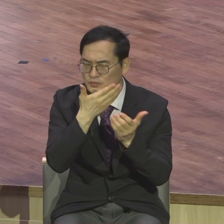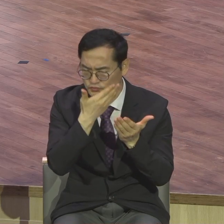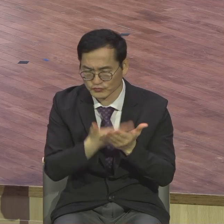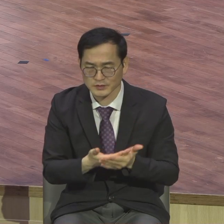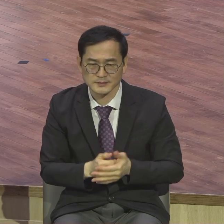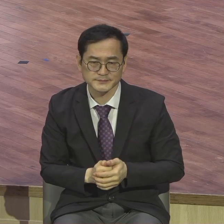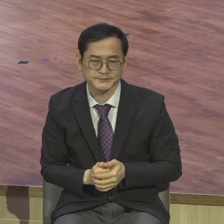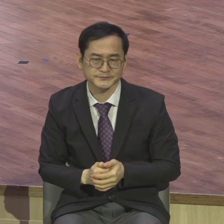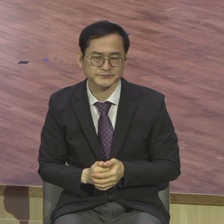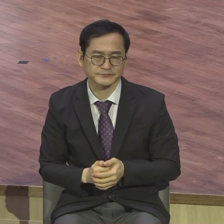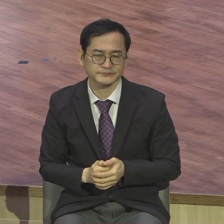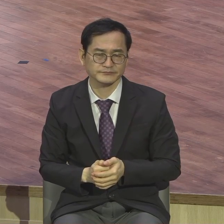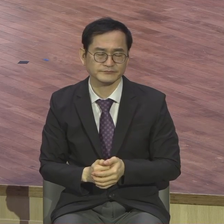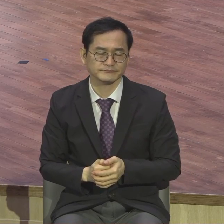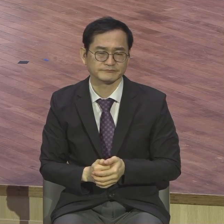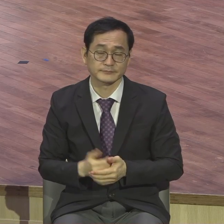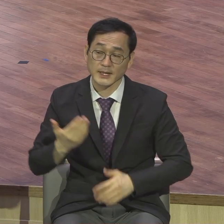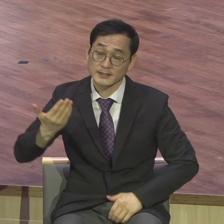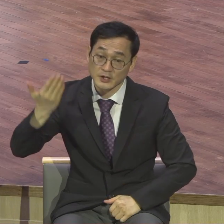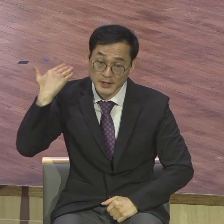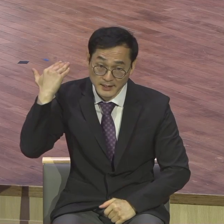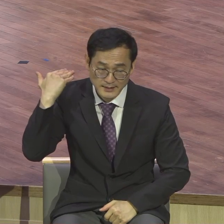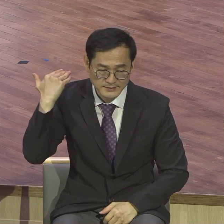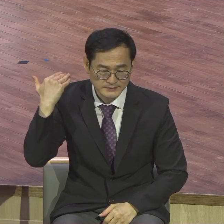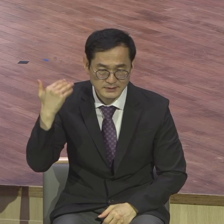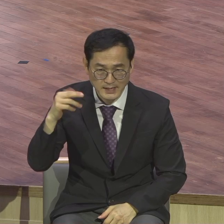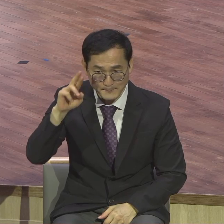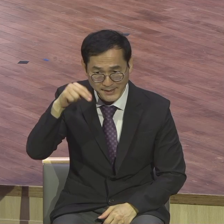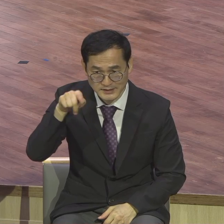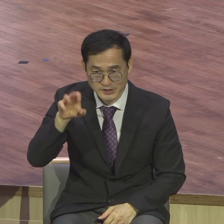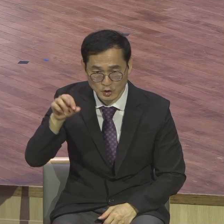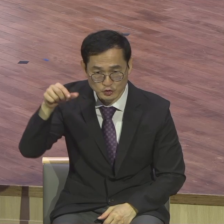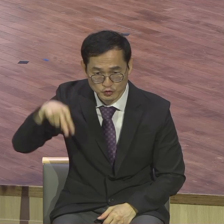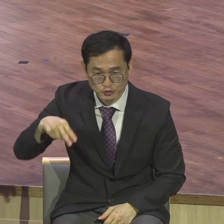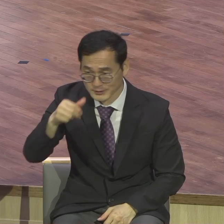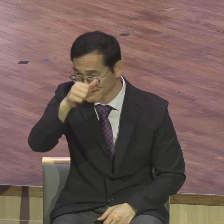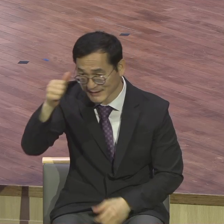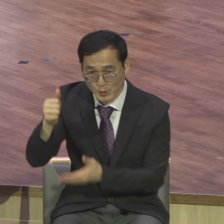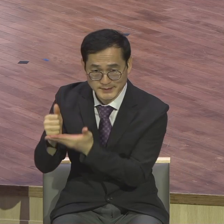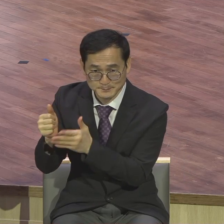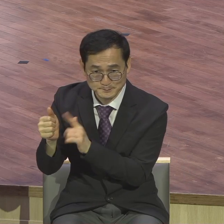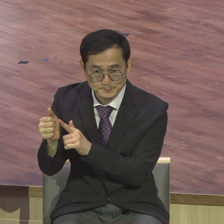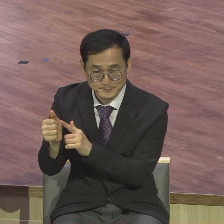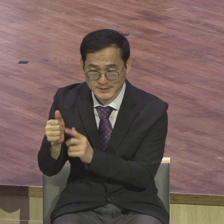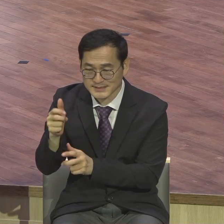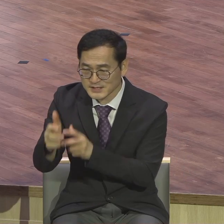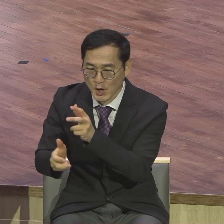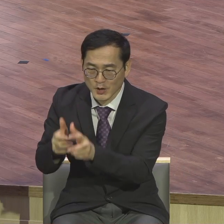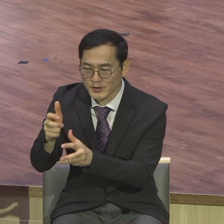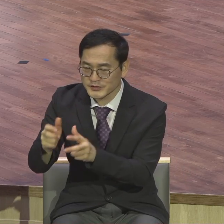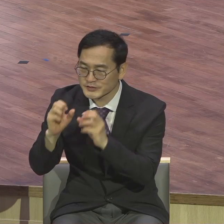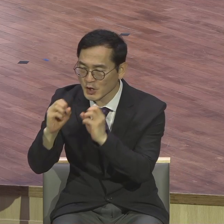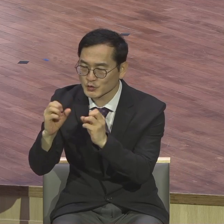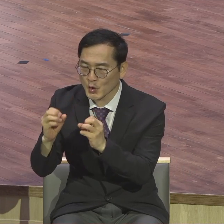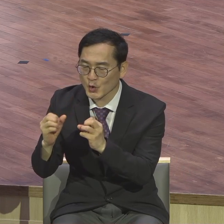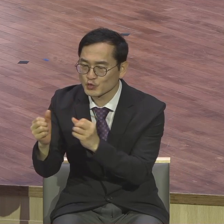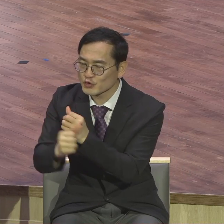제가 지난번 말씀드렸죠. 우리 박성교 장노님. 산업성교위원장 하다가 시기도 안 됐는데 갑자기